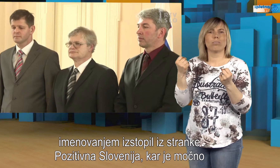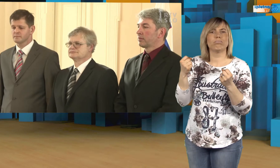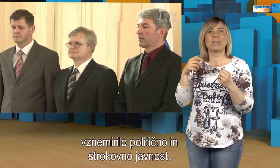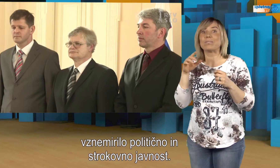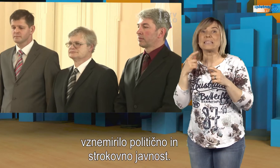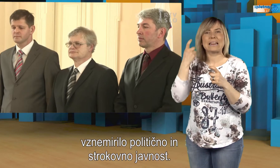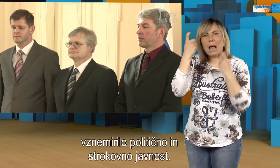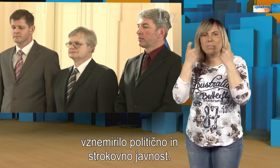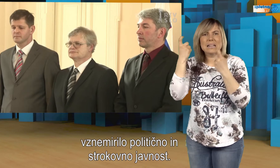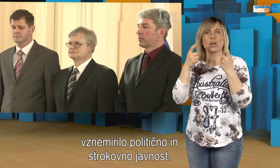javnost.